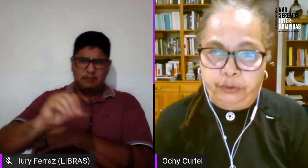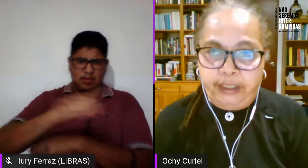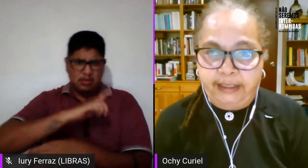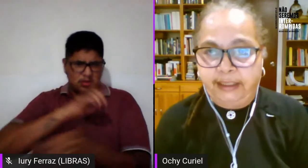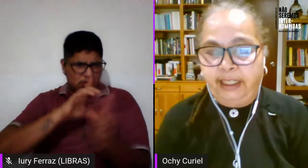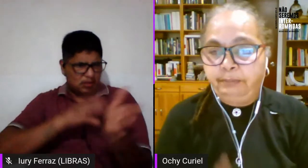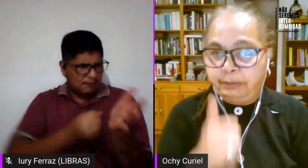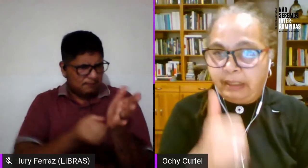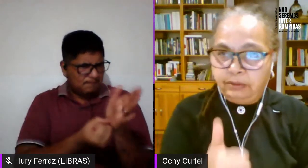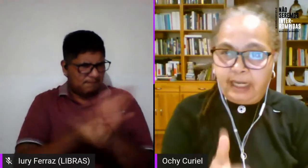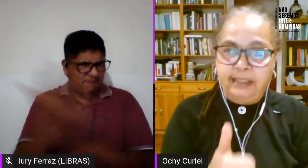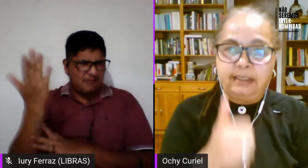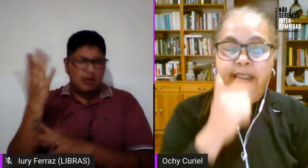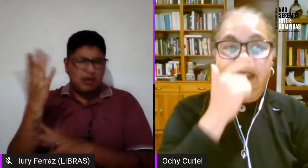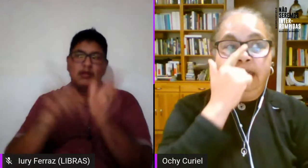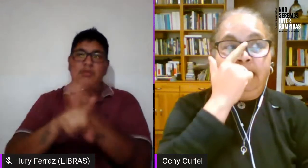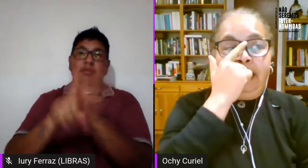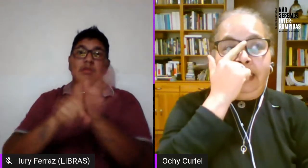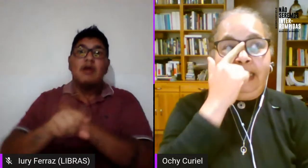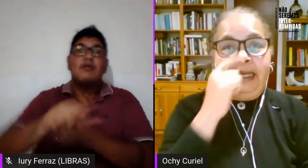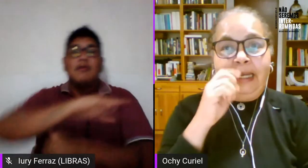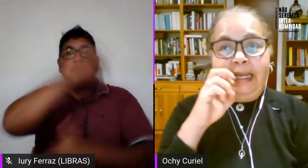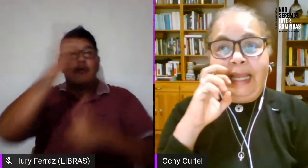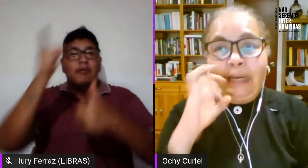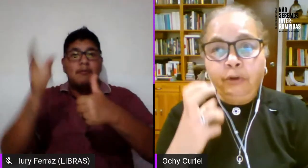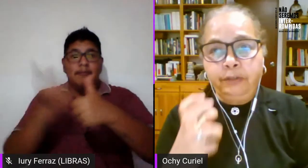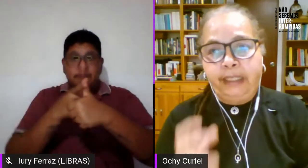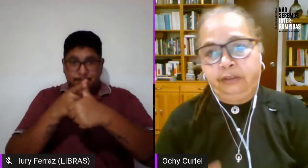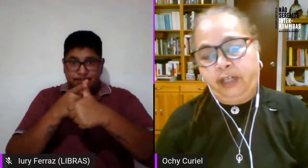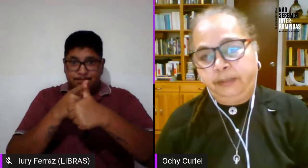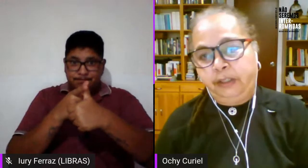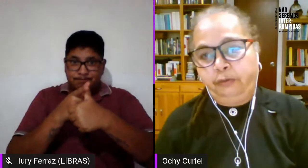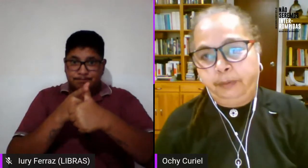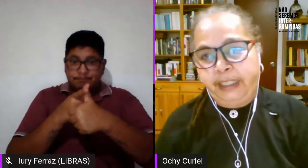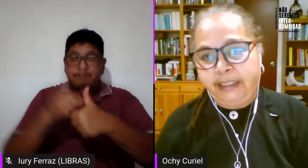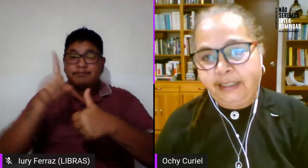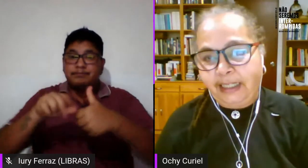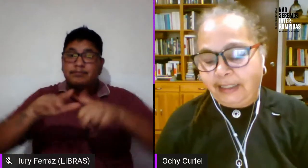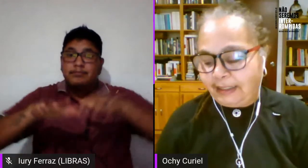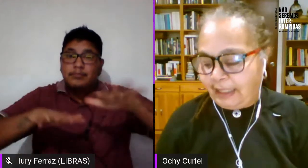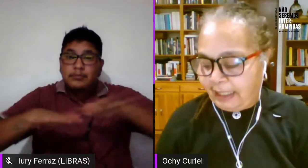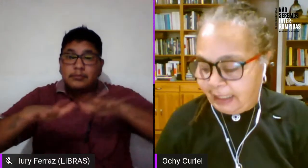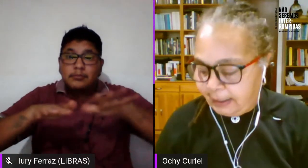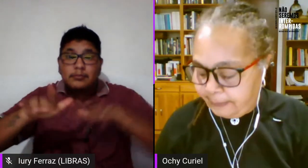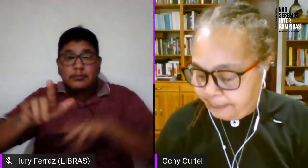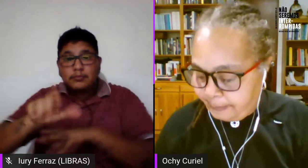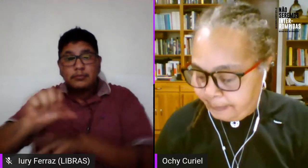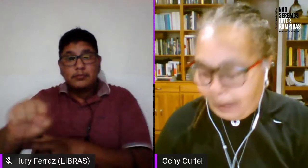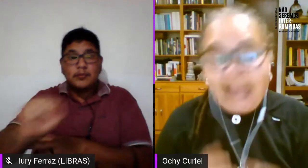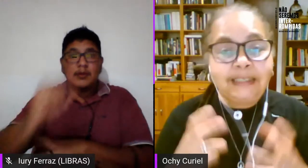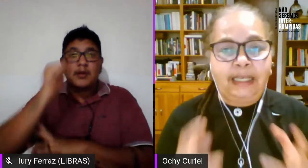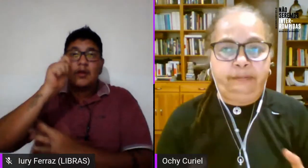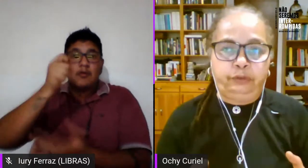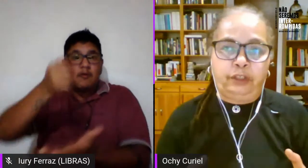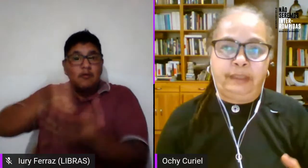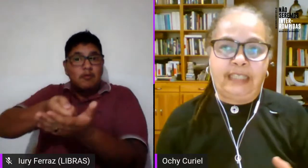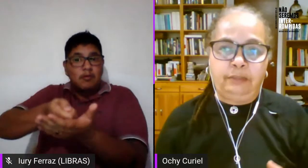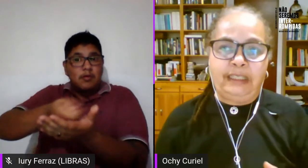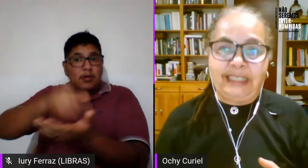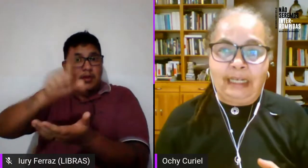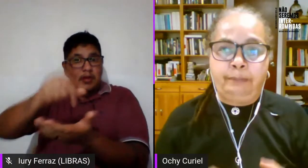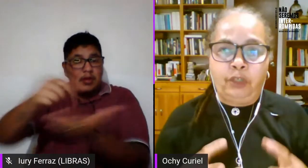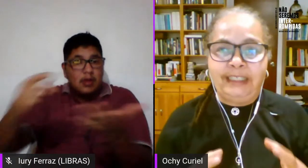son muy importantes en primer lugar el movimiento lésbico feminista se basa